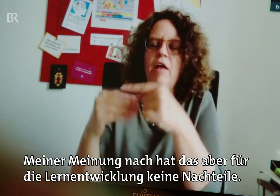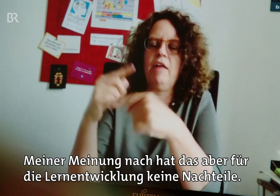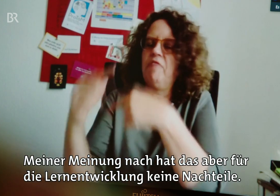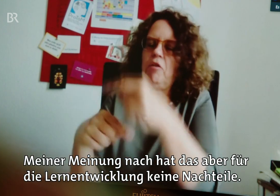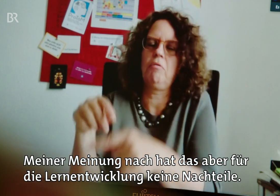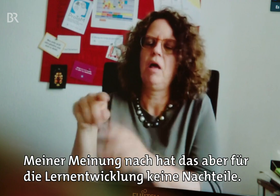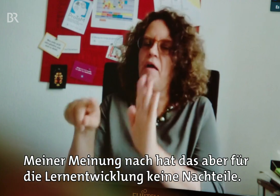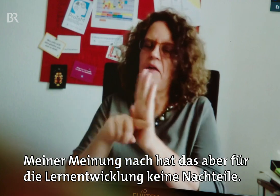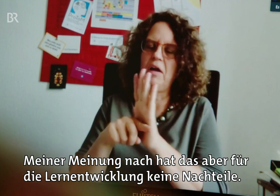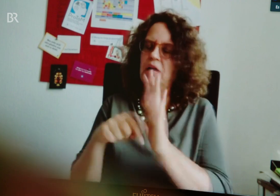keine Nachteile.